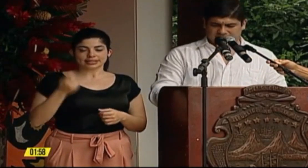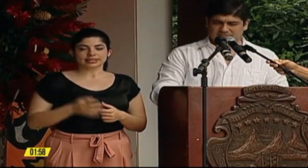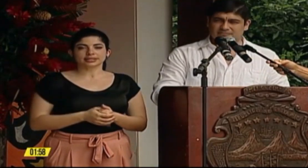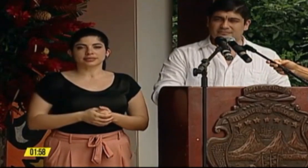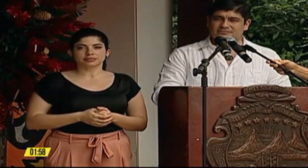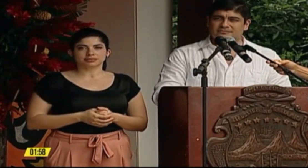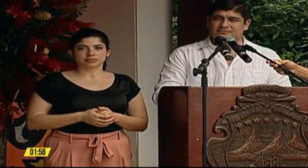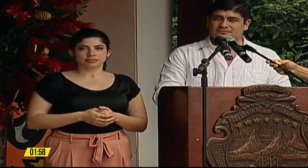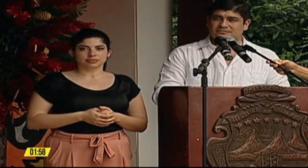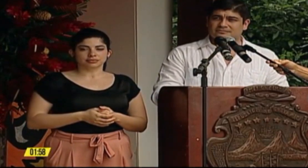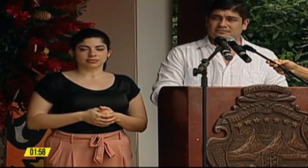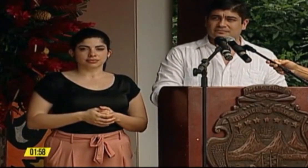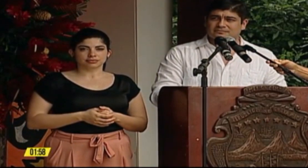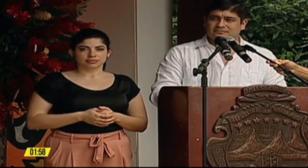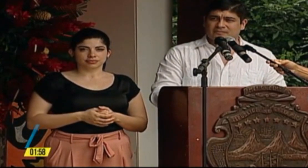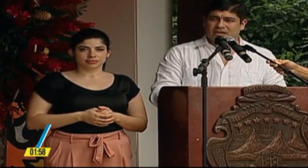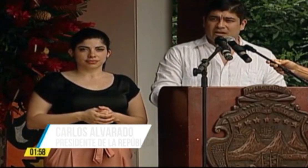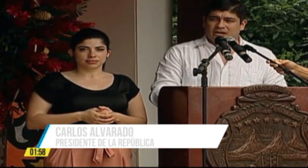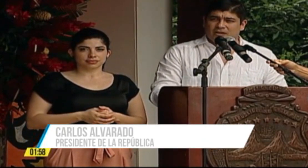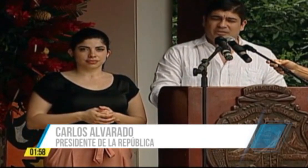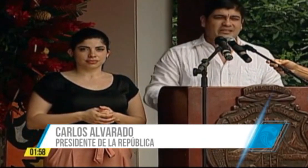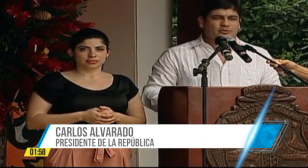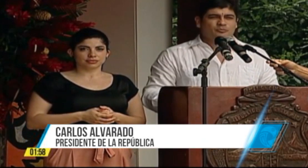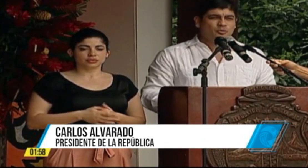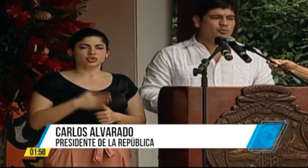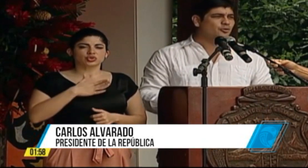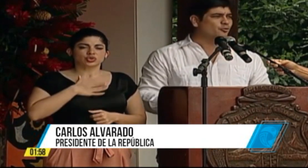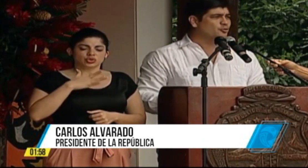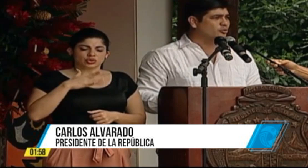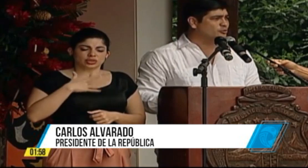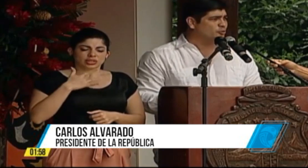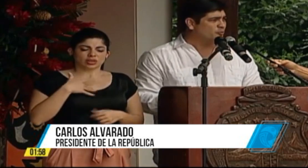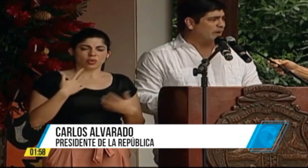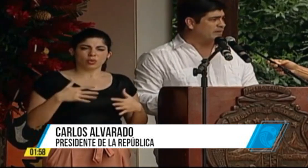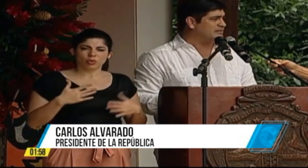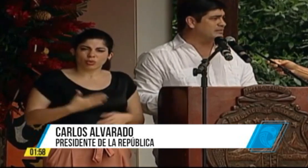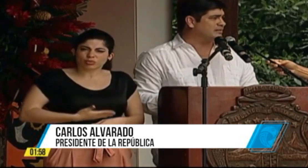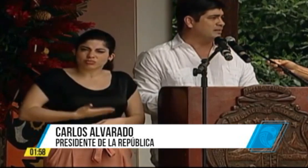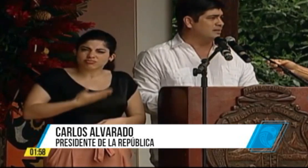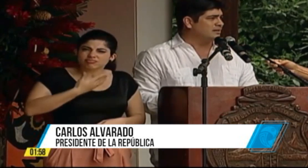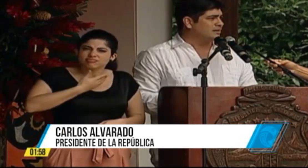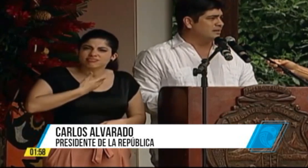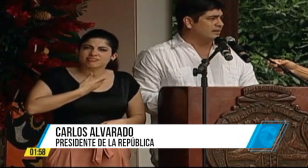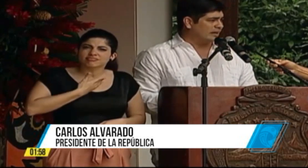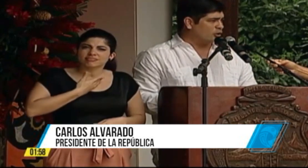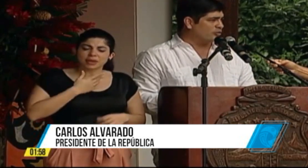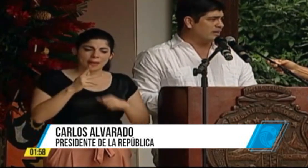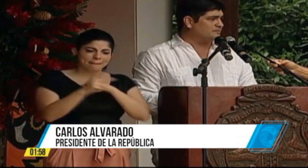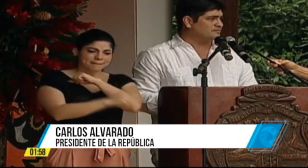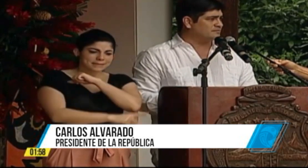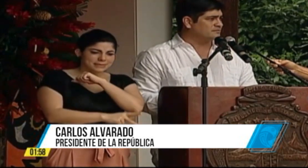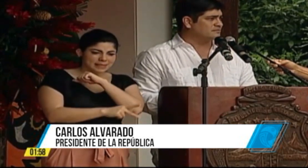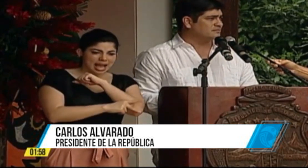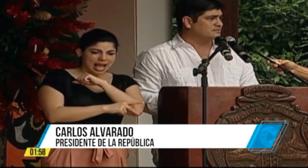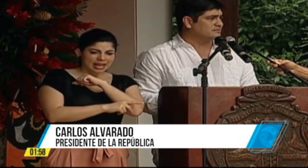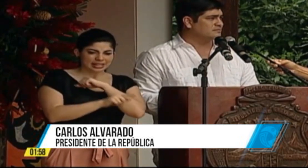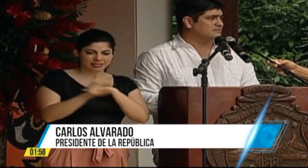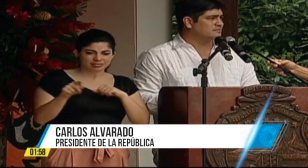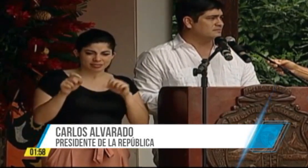gira en la provincia de Guanacaste esta semana. Me siento muy orgulloso de un país que logra